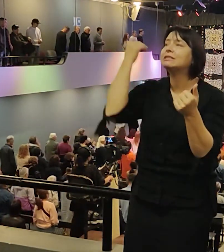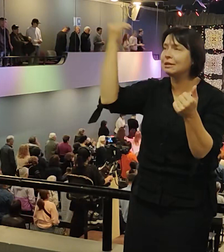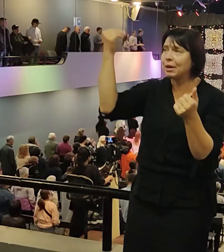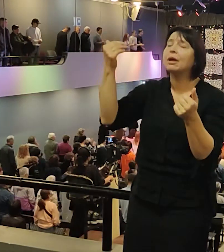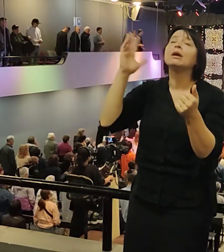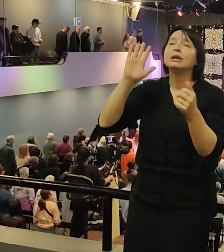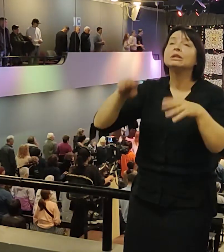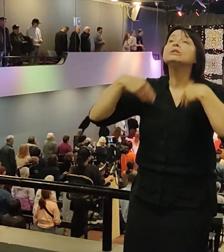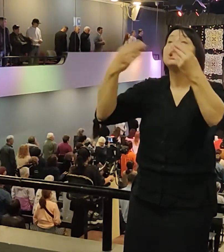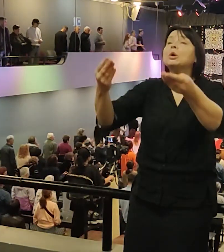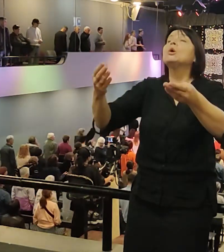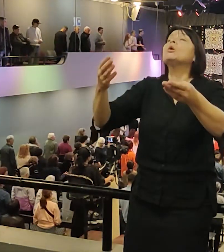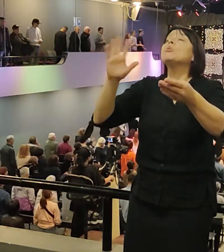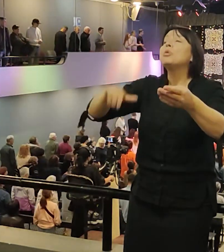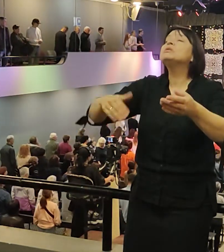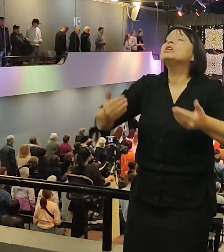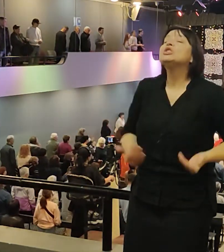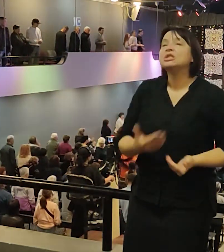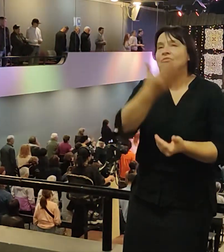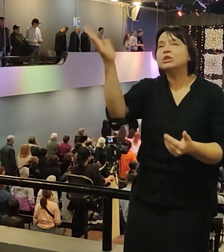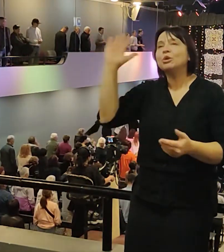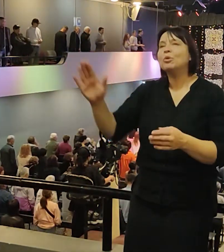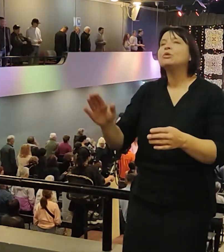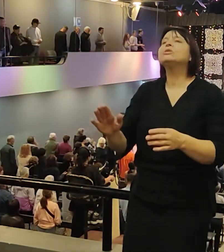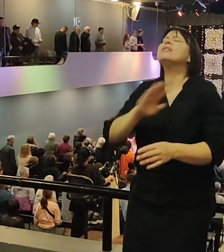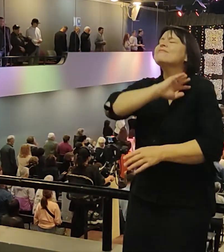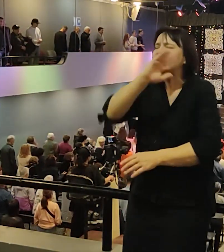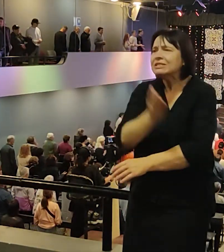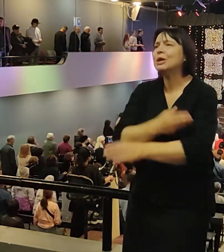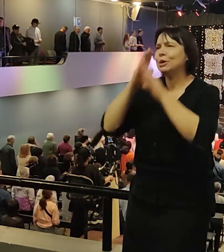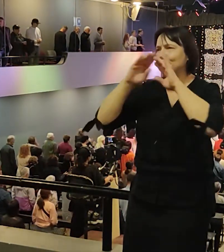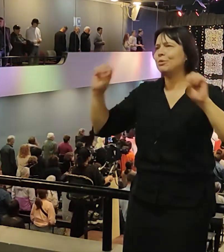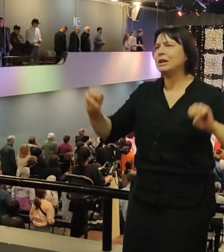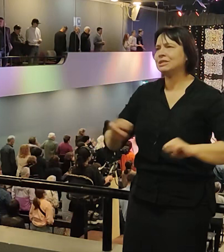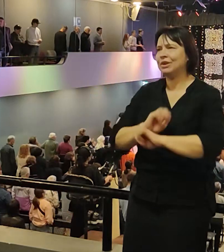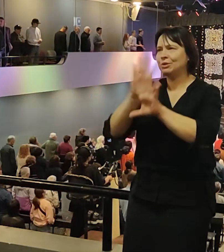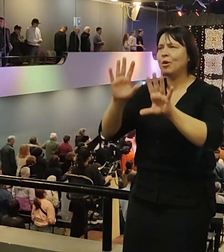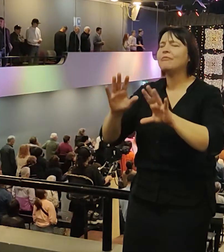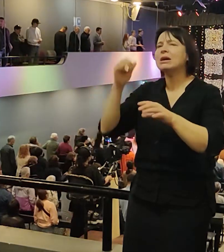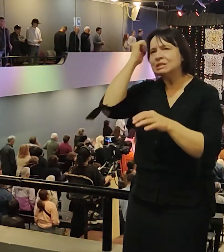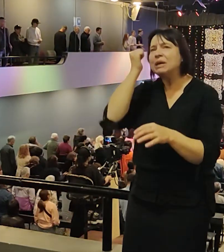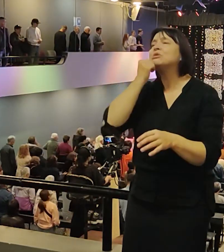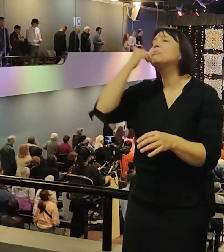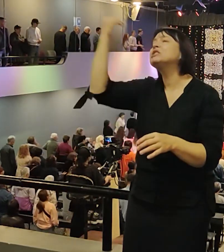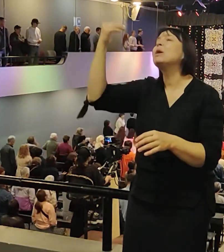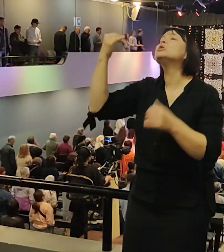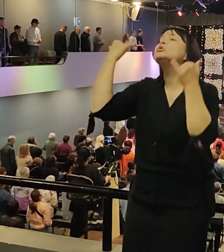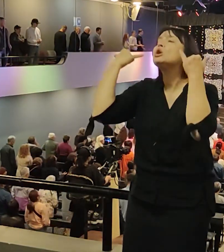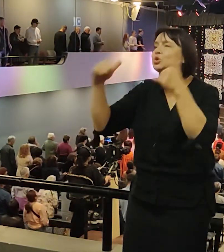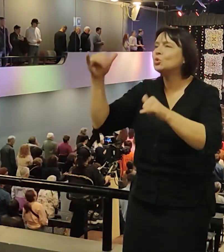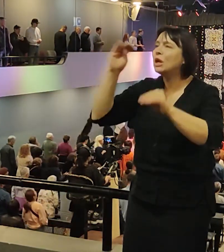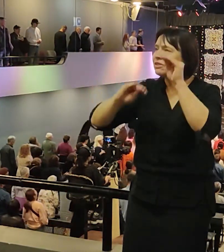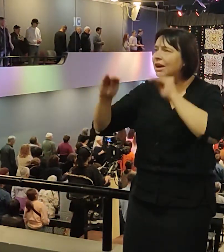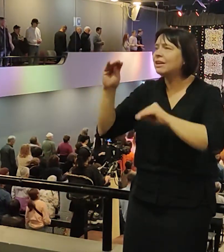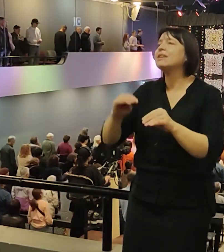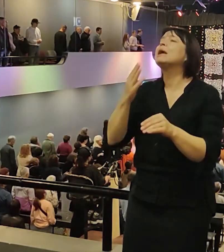силе Духа Святого. Спасибо Тебе, Господь, за Твое чудотворение и за милость Божию. Слава Тебе, Господь, что Ты с нами.